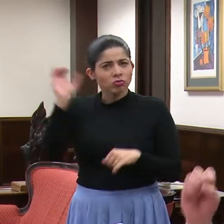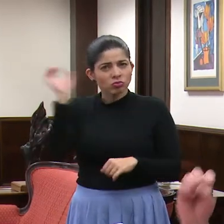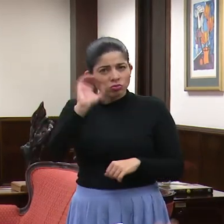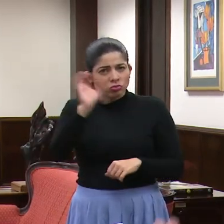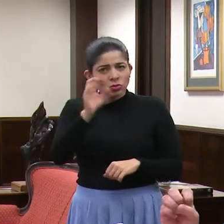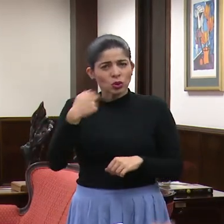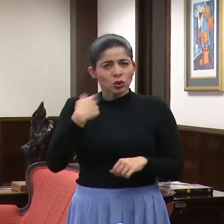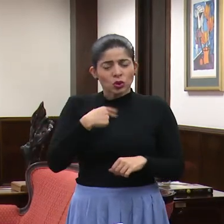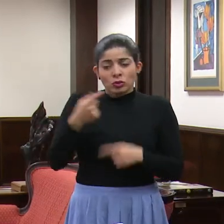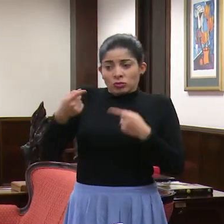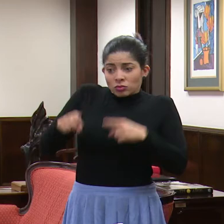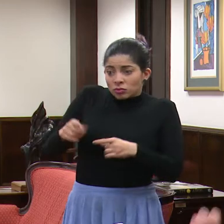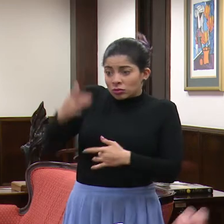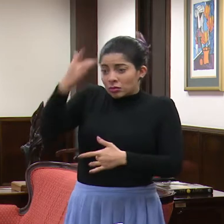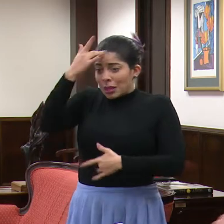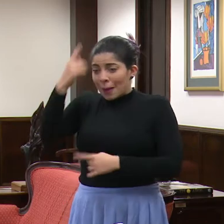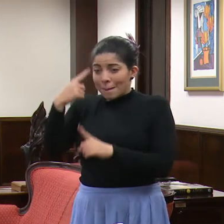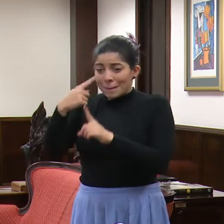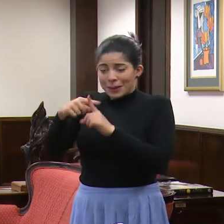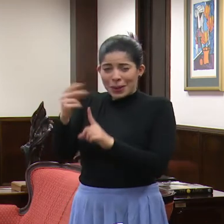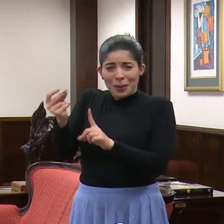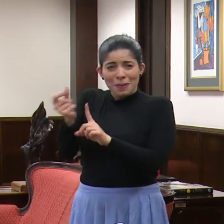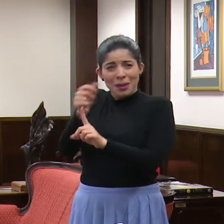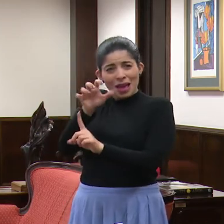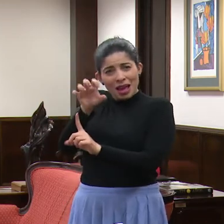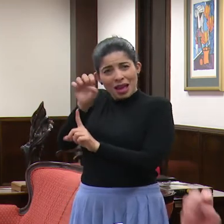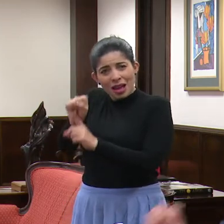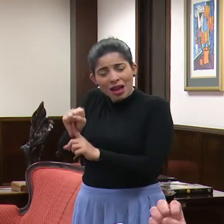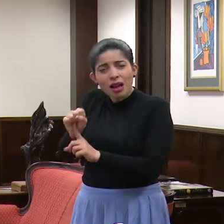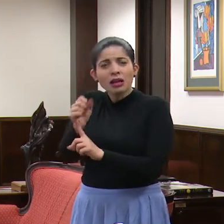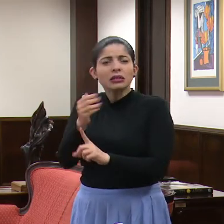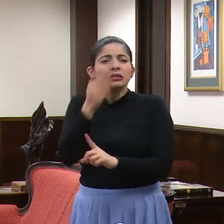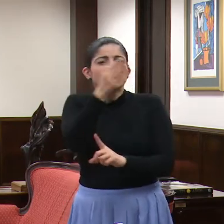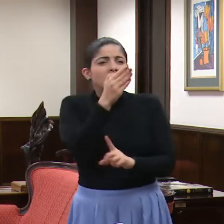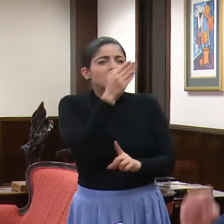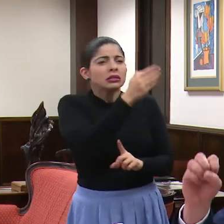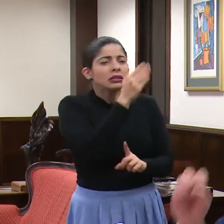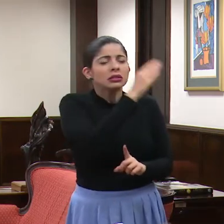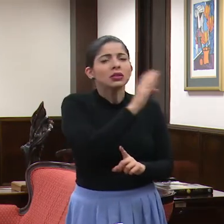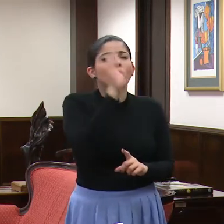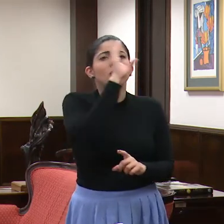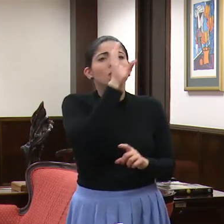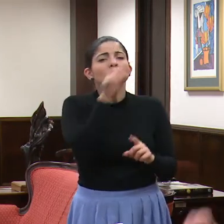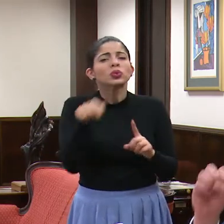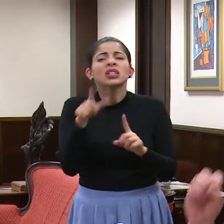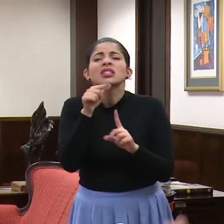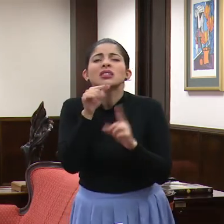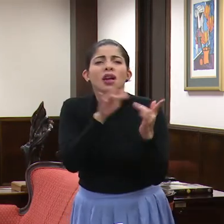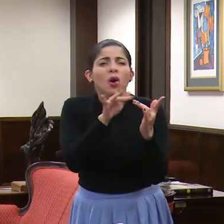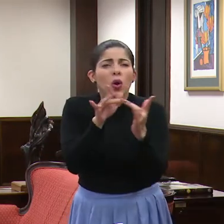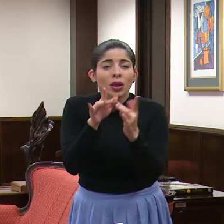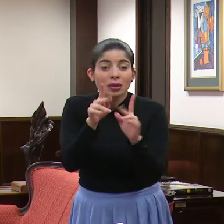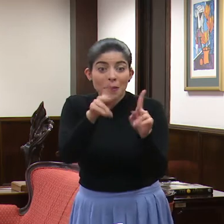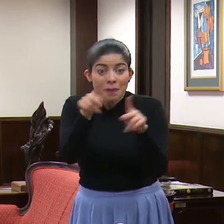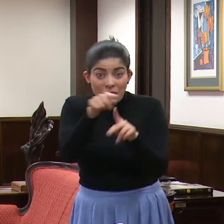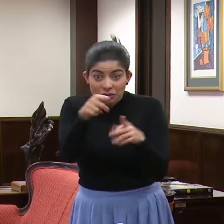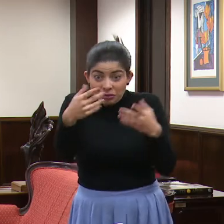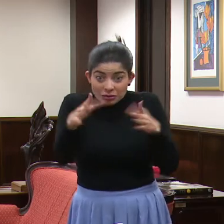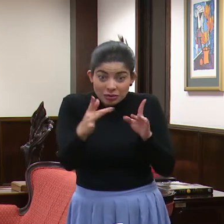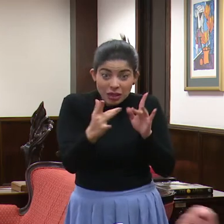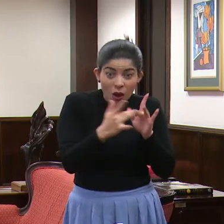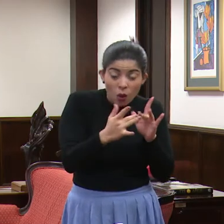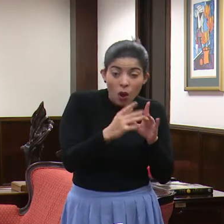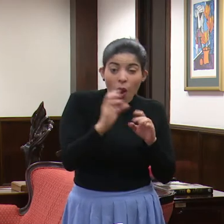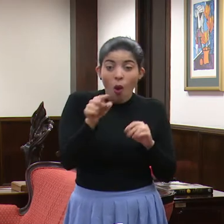detectamos los casos positivos e inmediatamente salimos a buscar esos contactos, los hemos aislado, todas aquellas personas que han tenido